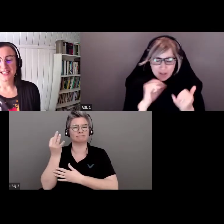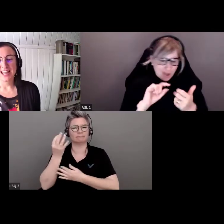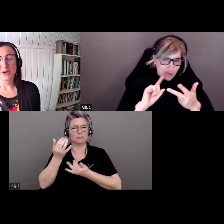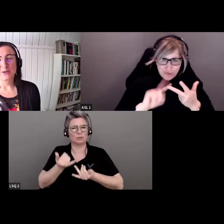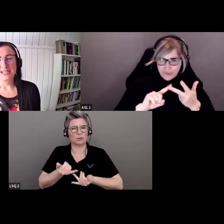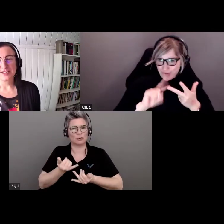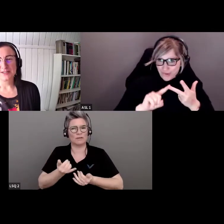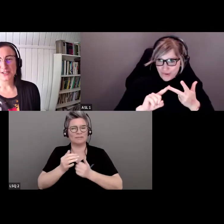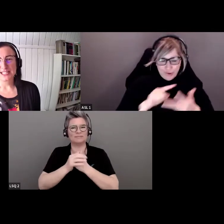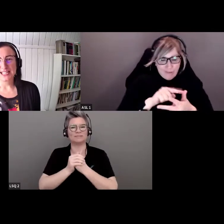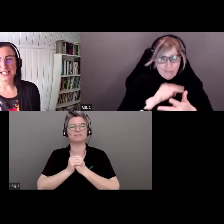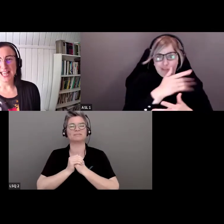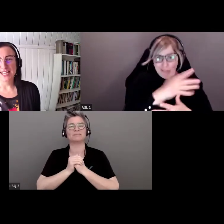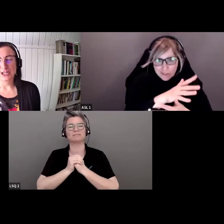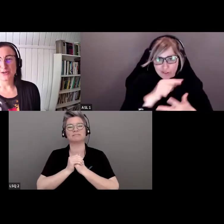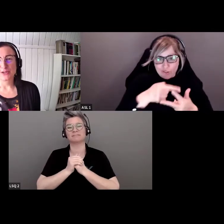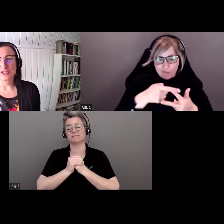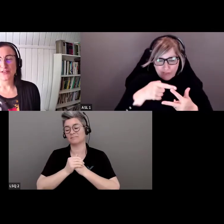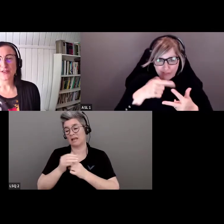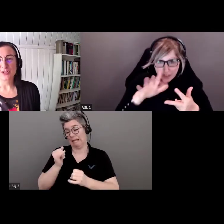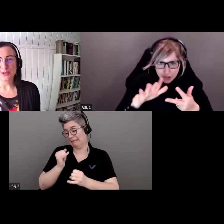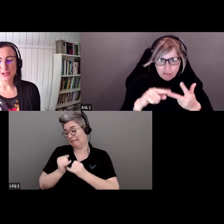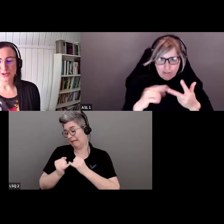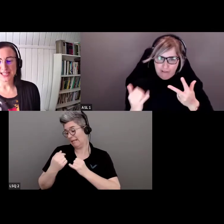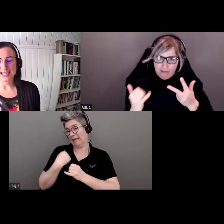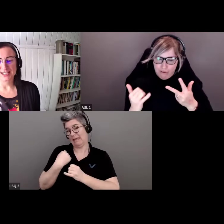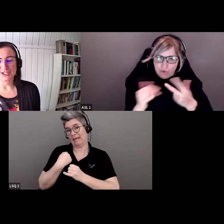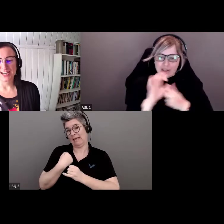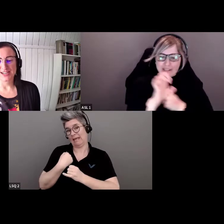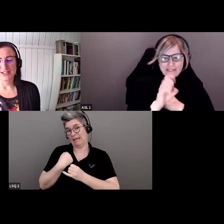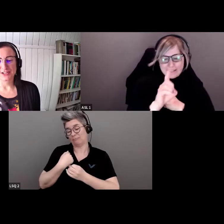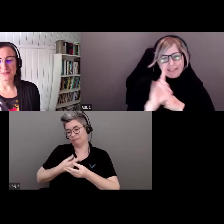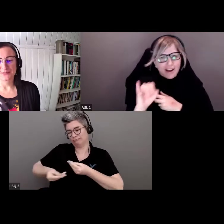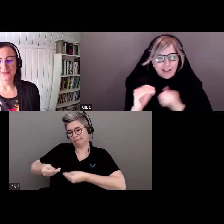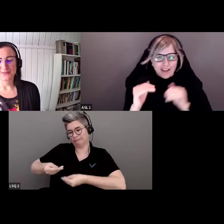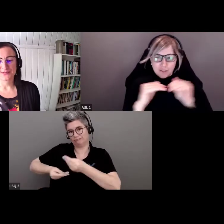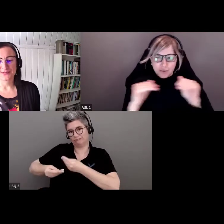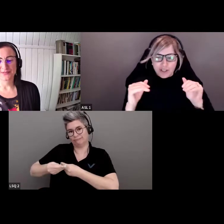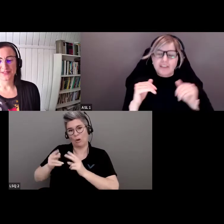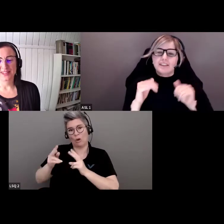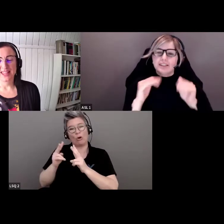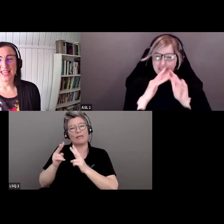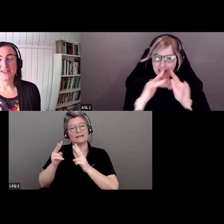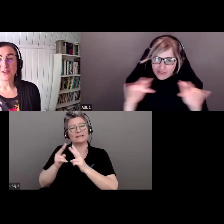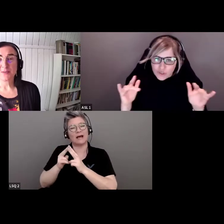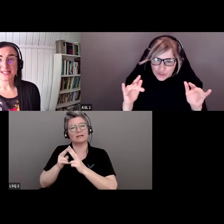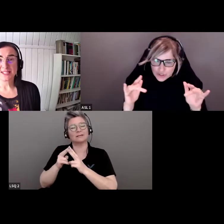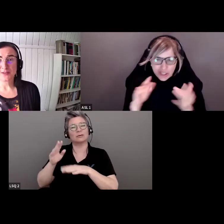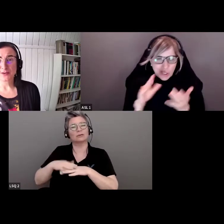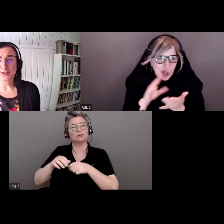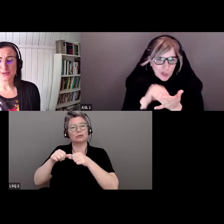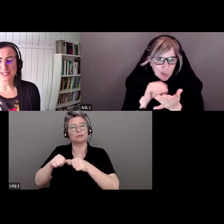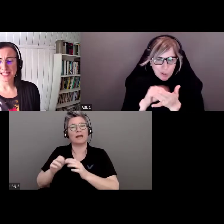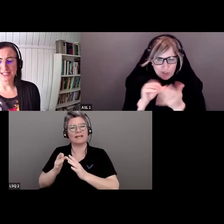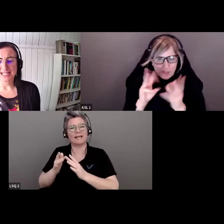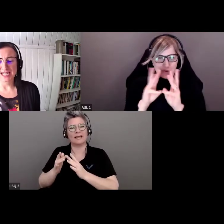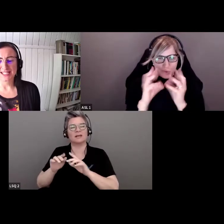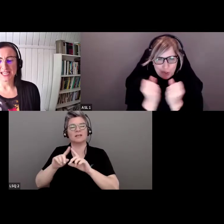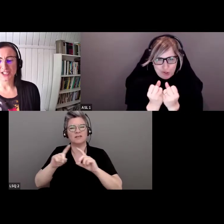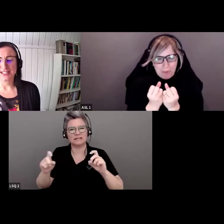'hui. Le dernier échange de connaissances virtuelles sur l'équité, la diversité et l'inclusion.